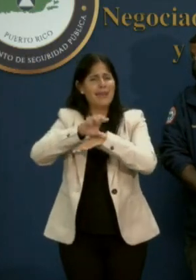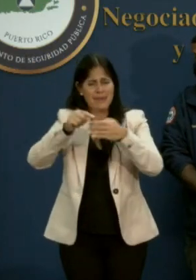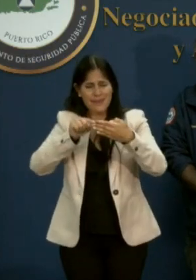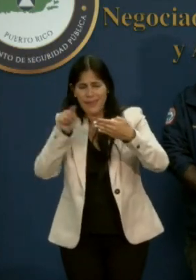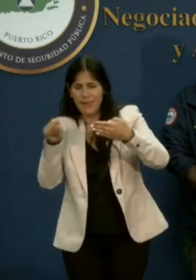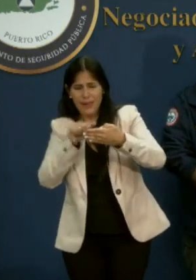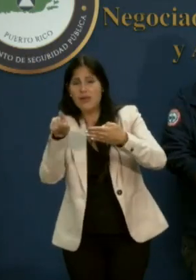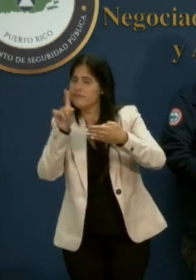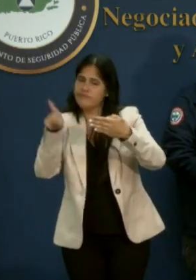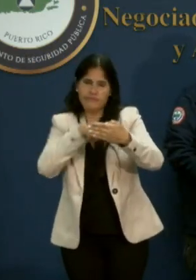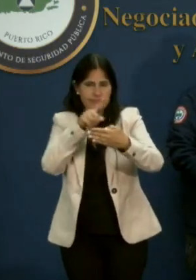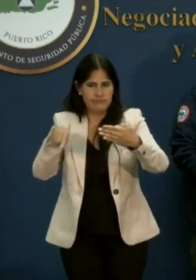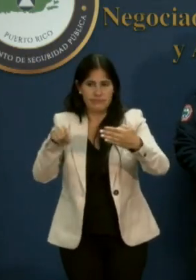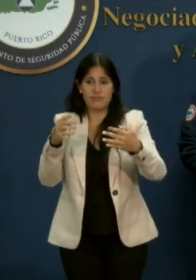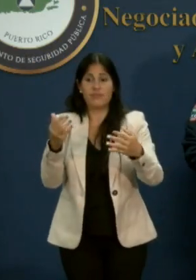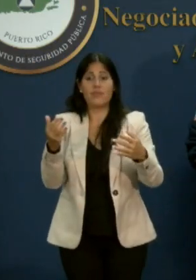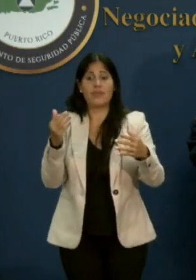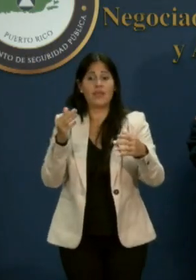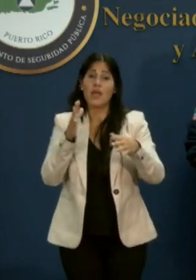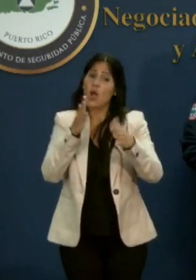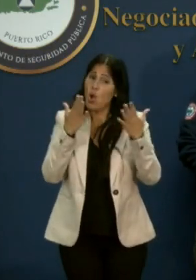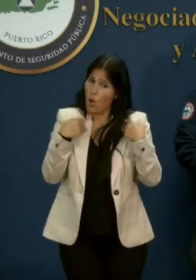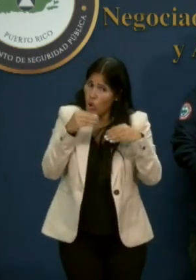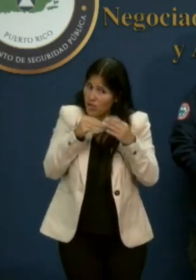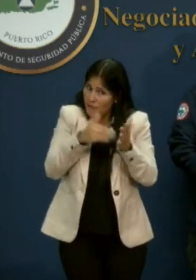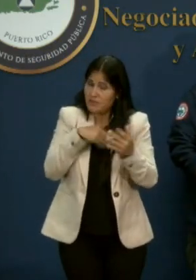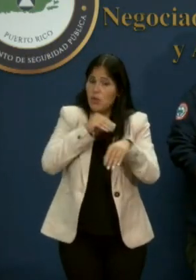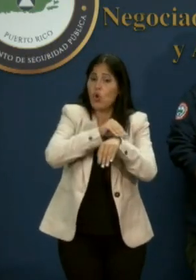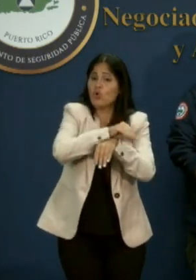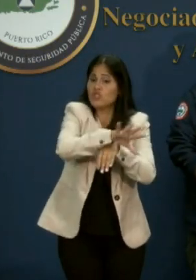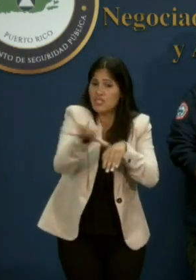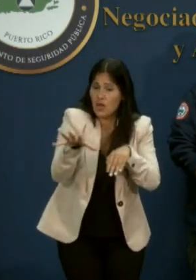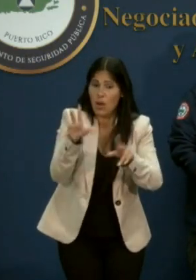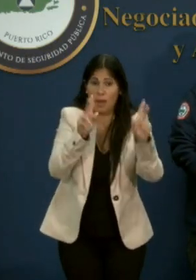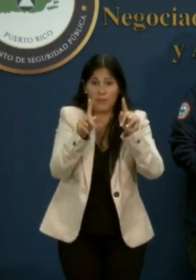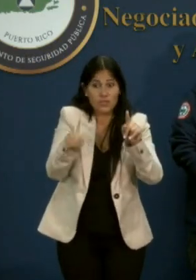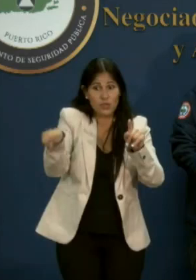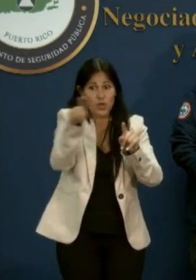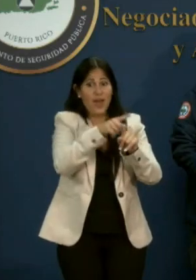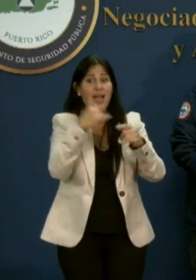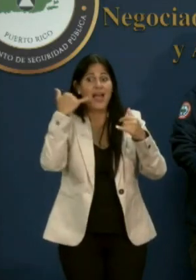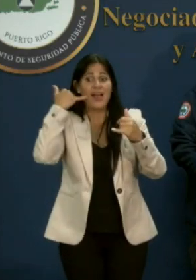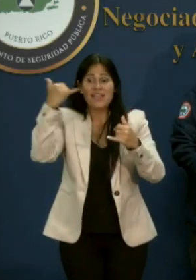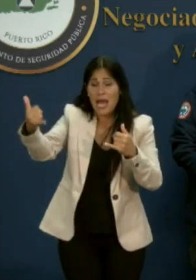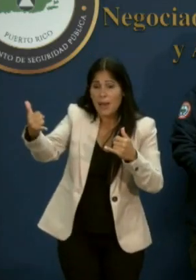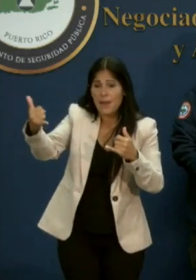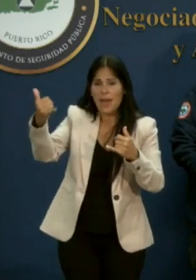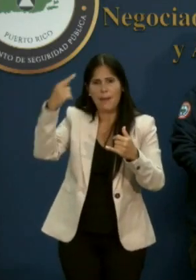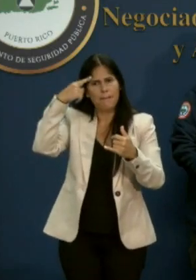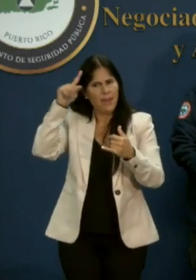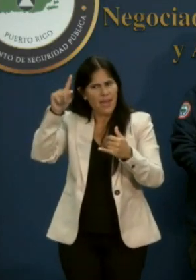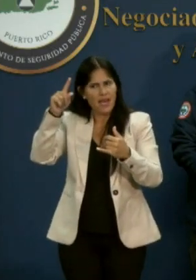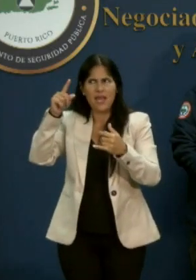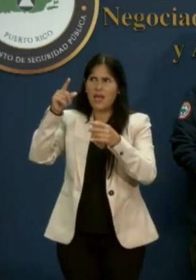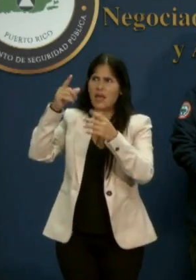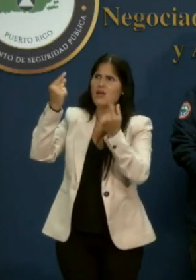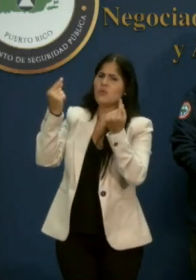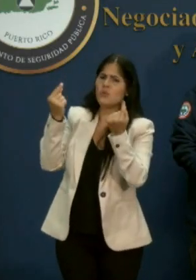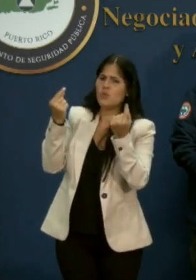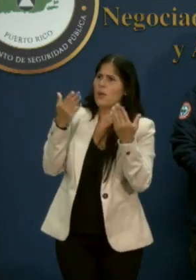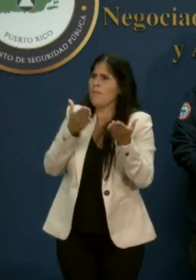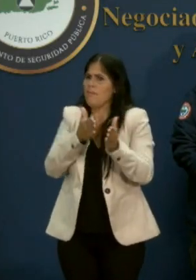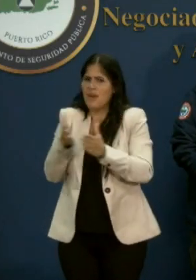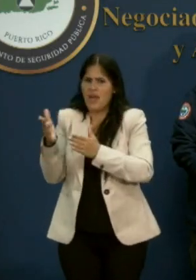aconseja a todos los pasajeros llamar a su línea aérea para obtener detalles de su vuelo con varias horas de